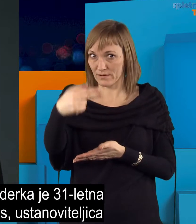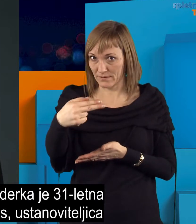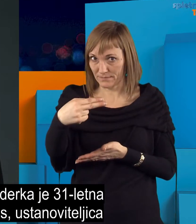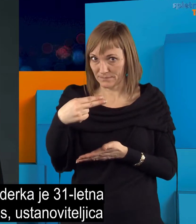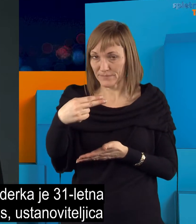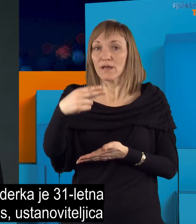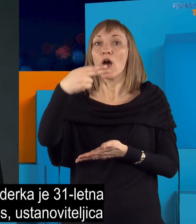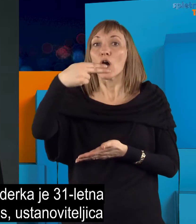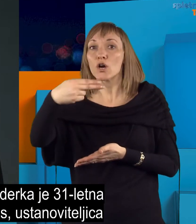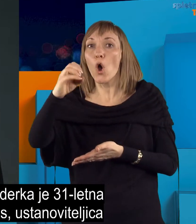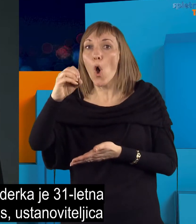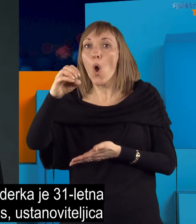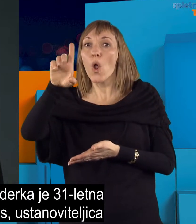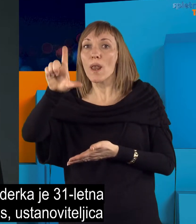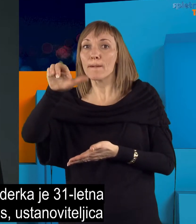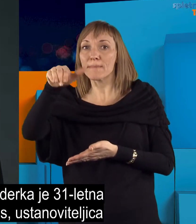testiranje krvi Teranos.